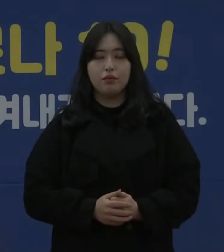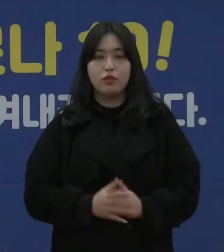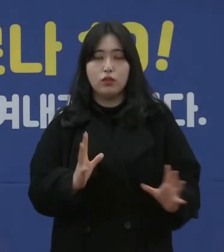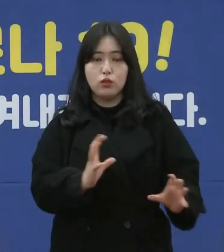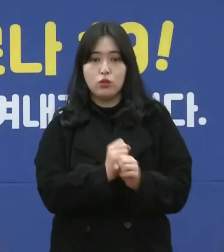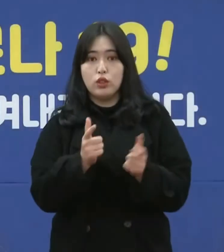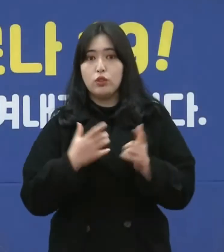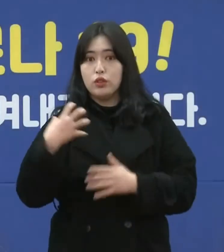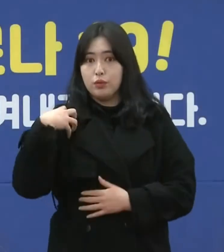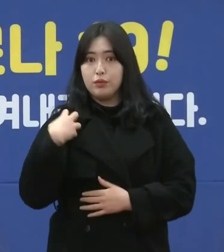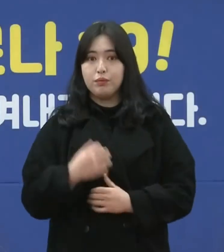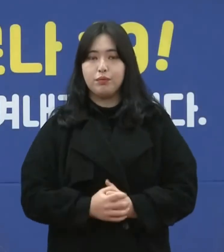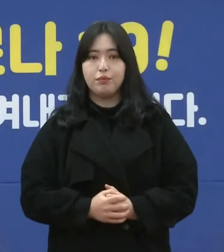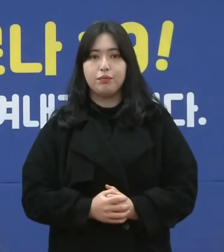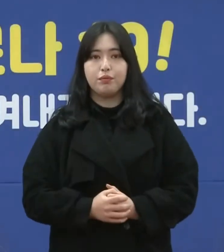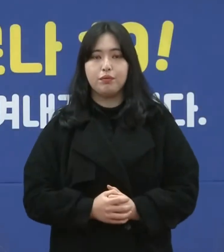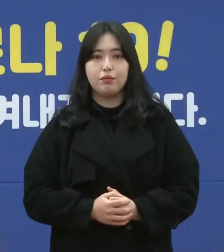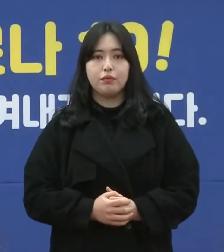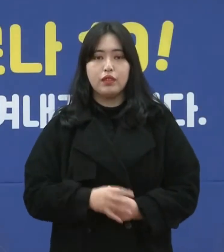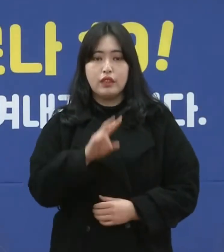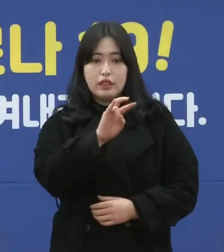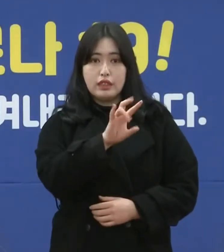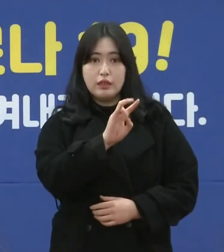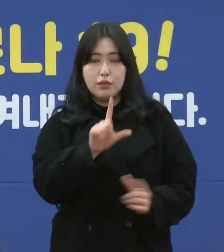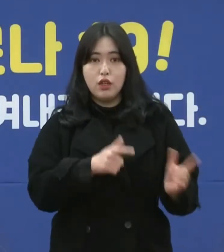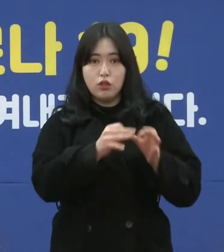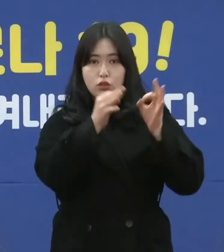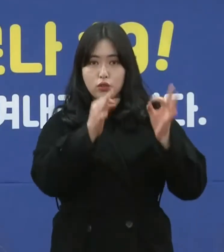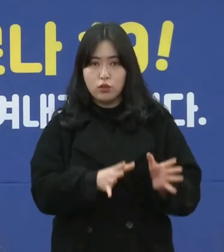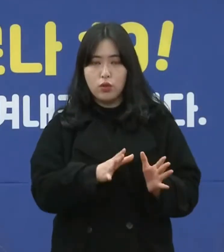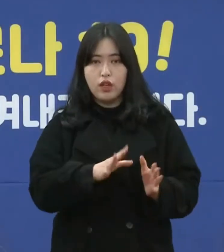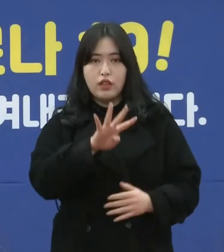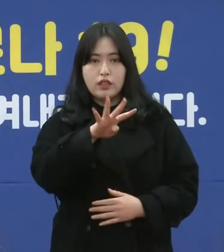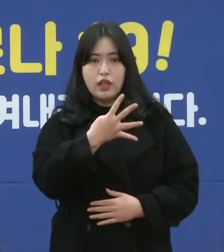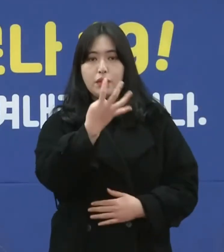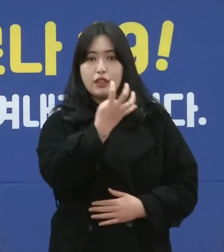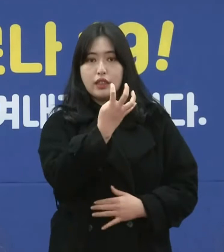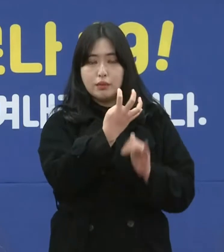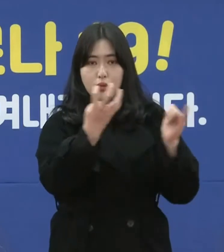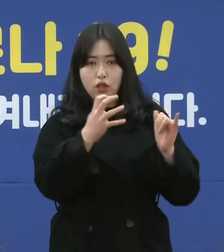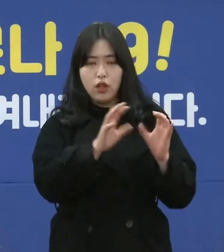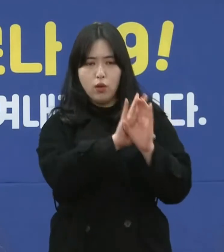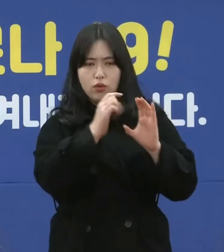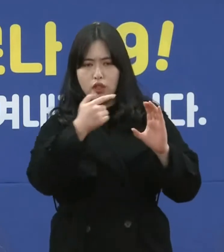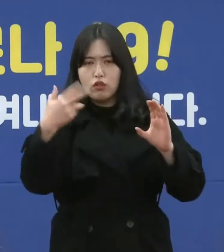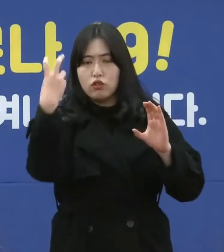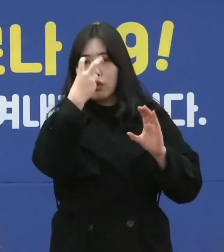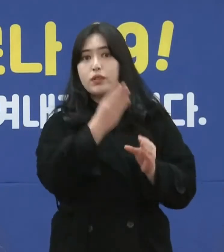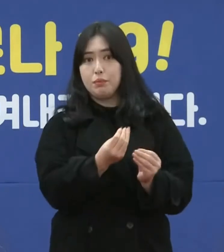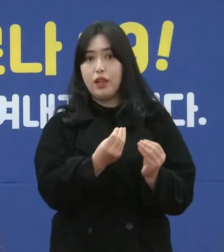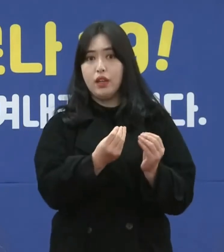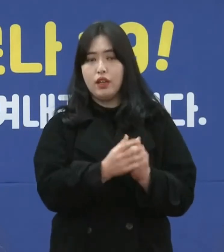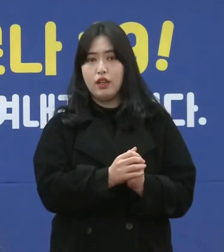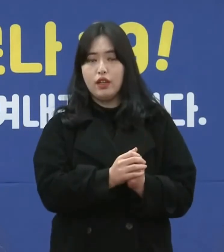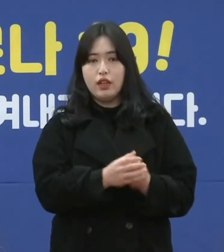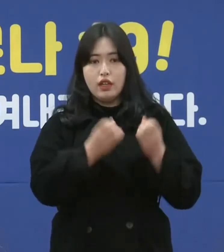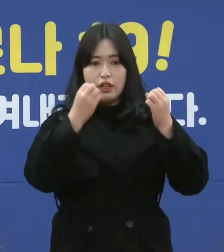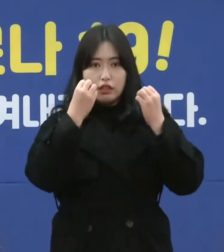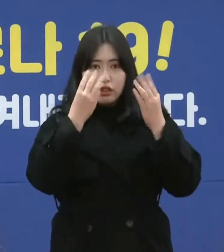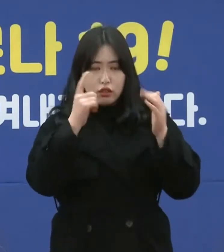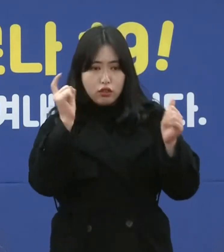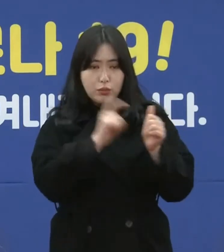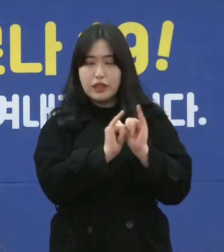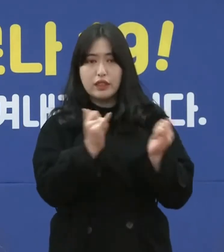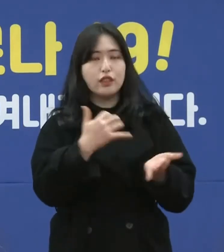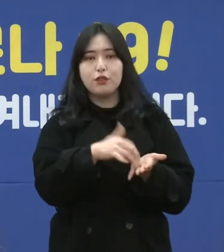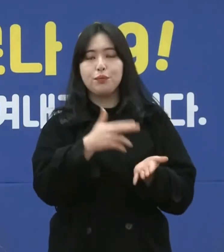총괄 조정관입니다. 24일 하루 동안 총 440명에 대한 코로나19 진단검사가 있었습니다. 신규 확진자는